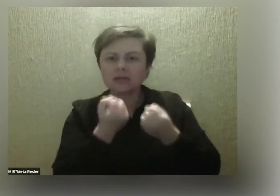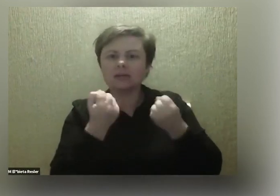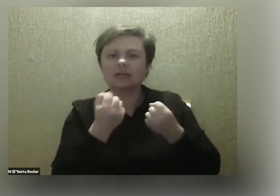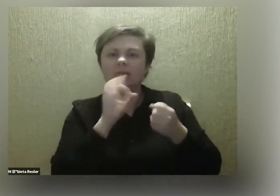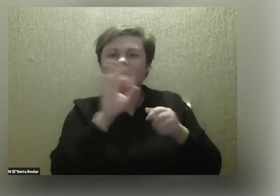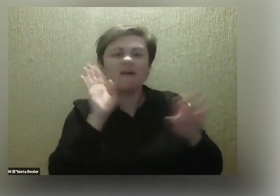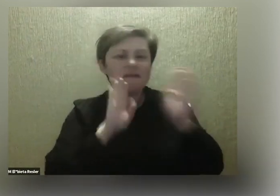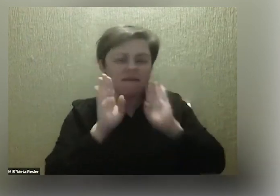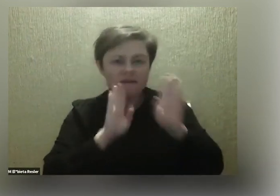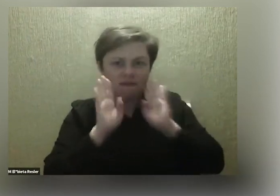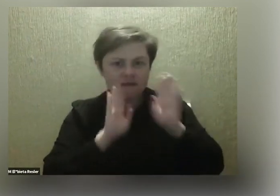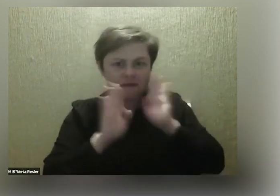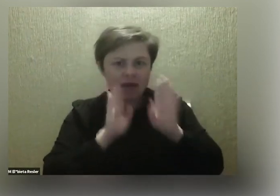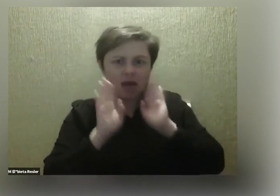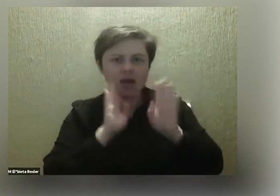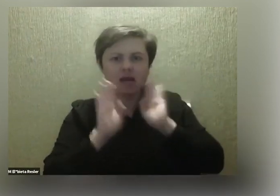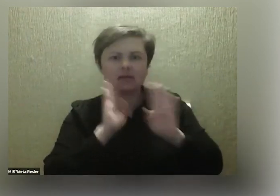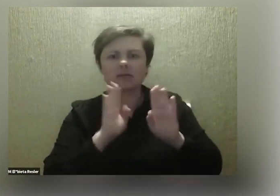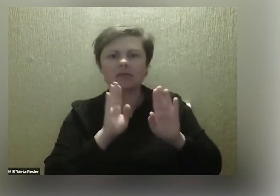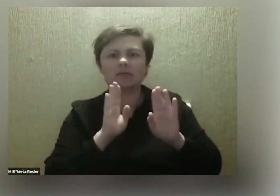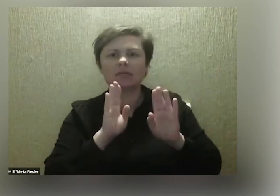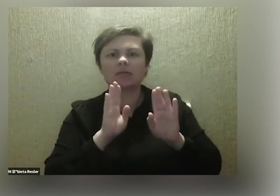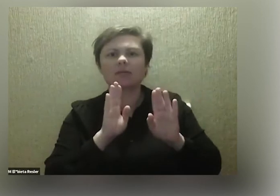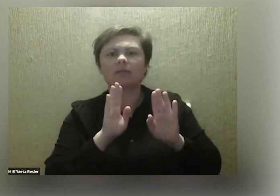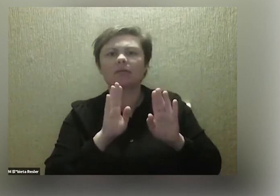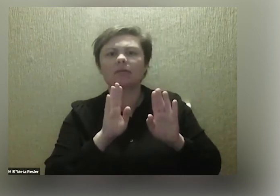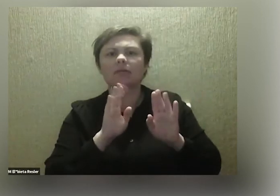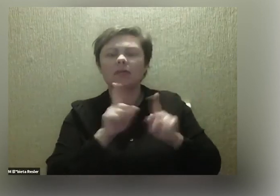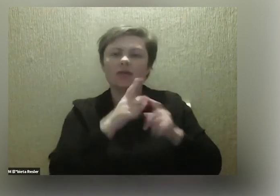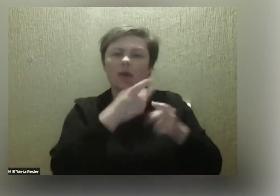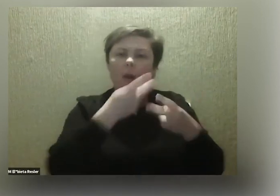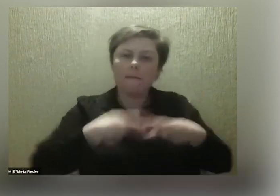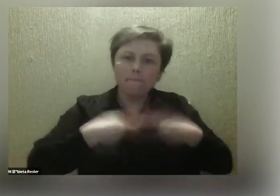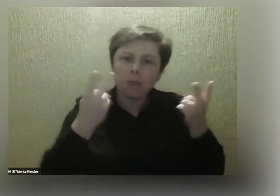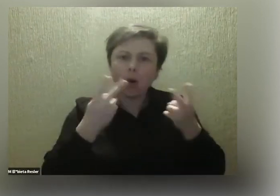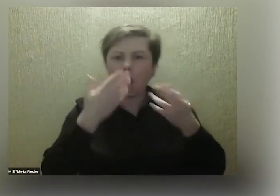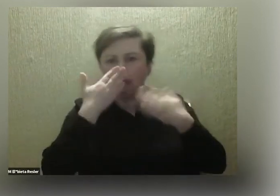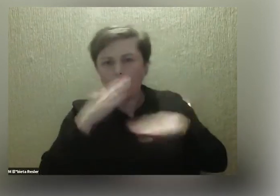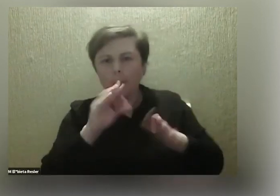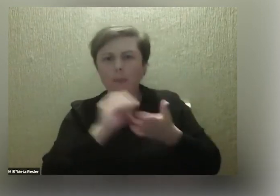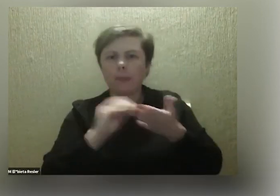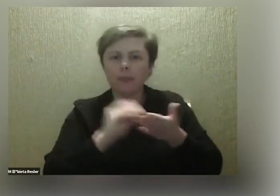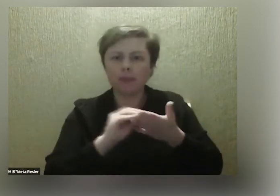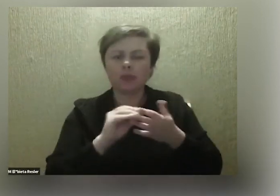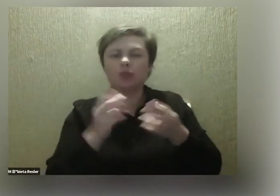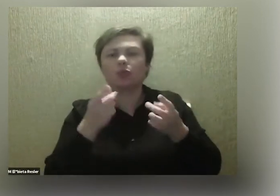społecznościowych, internecie, to jest miejsce, gdzie publikujecie, piszecie, wrzucacie muzykę.